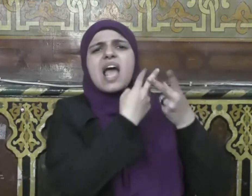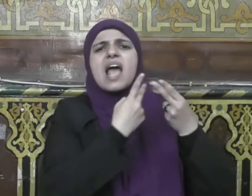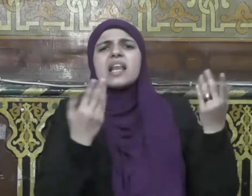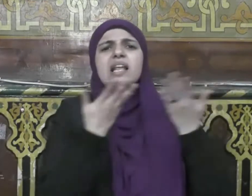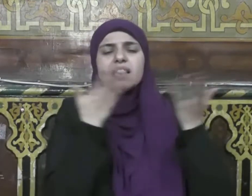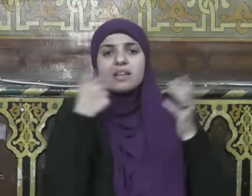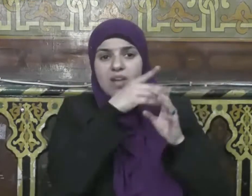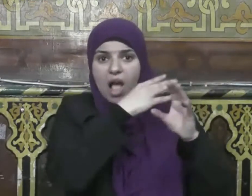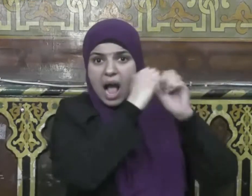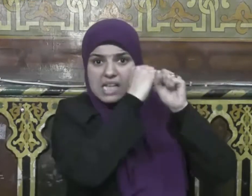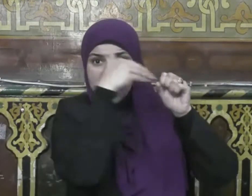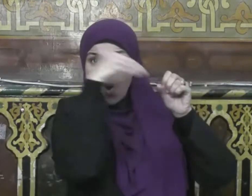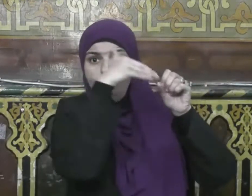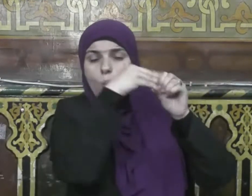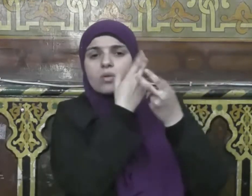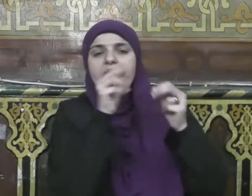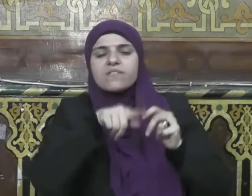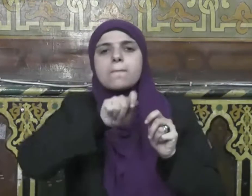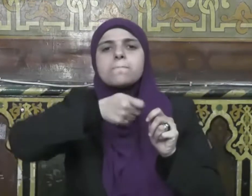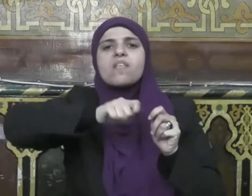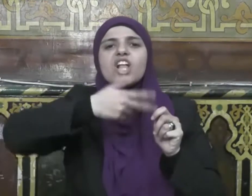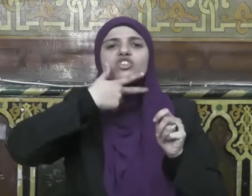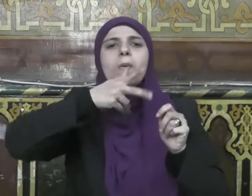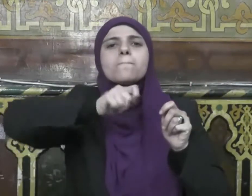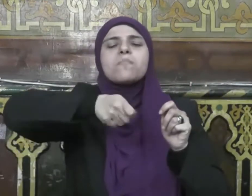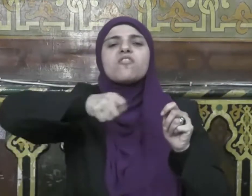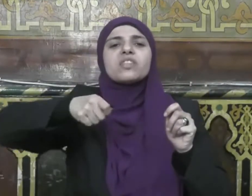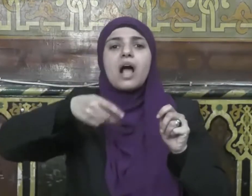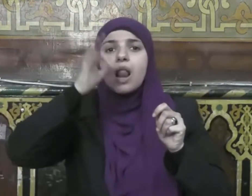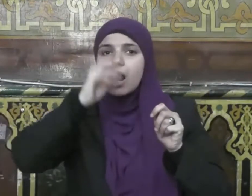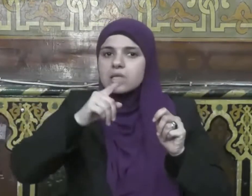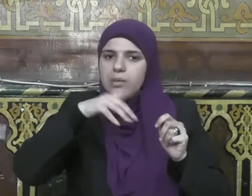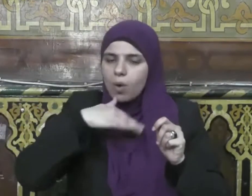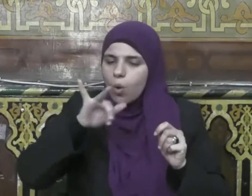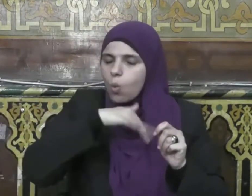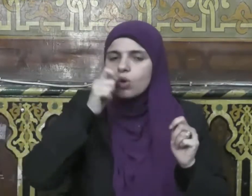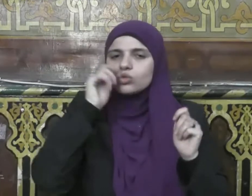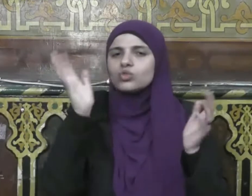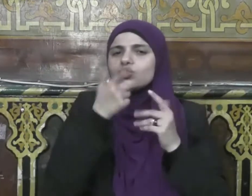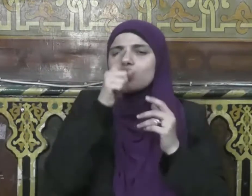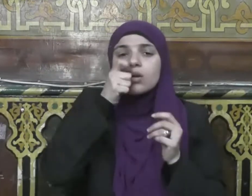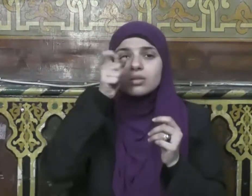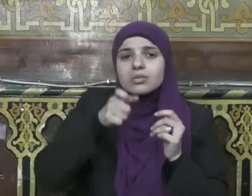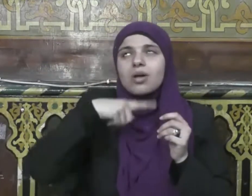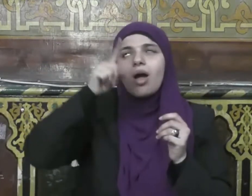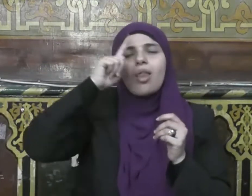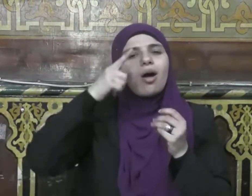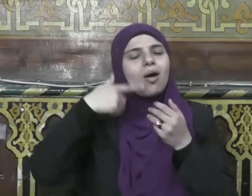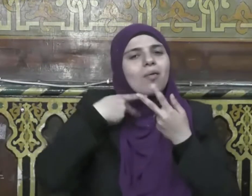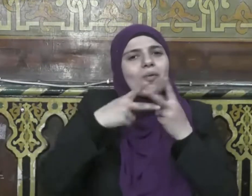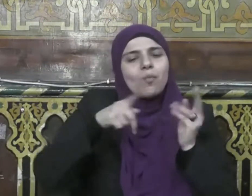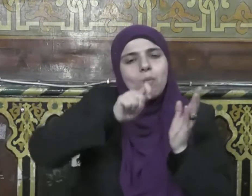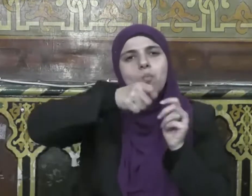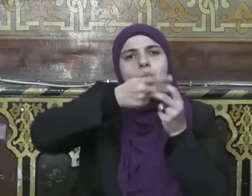لعبد جعله الله مفتاحا للخير مغلاقا للشر وويل لعبد